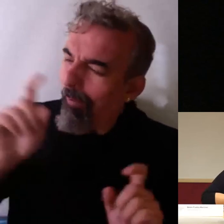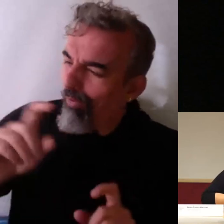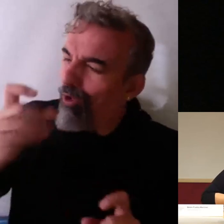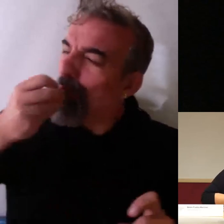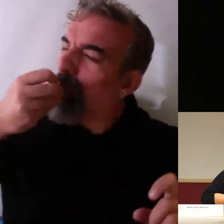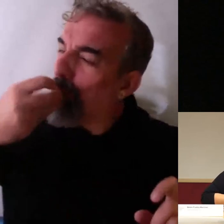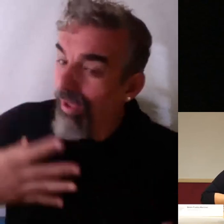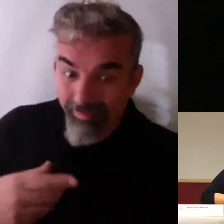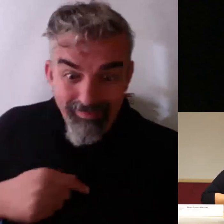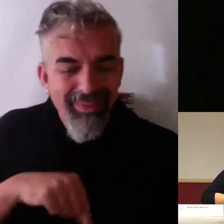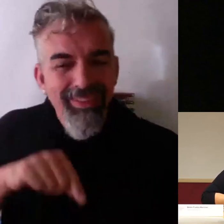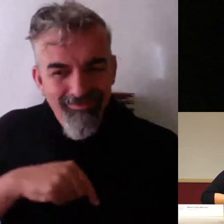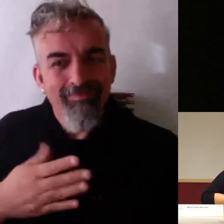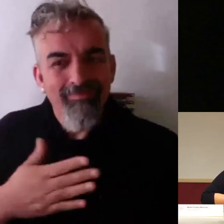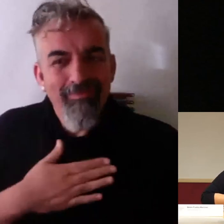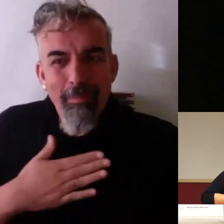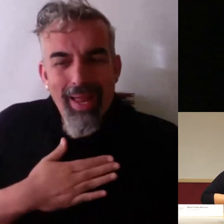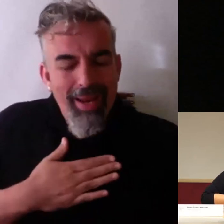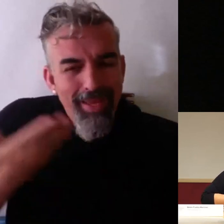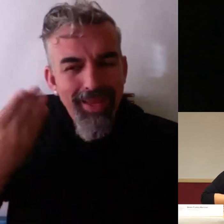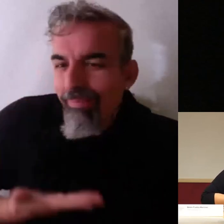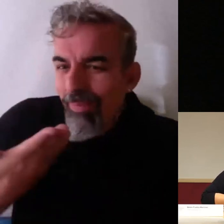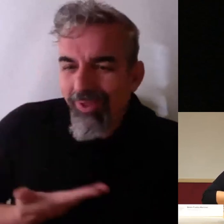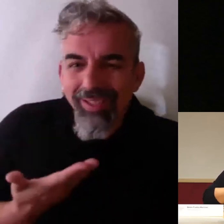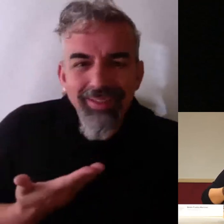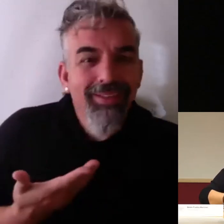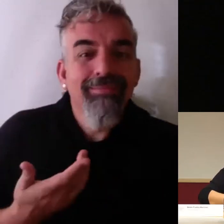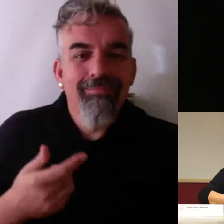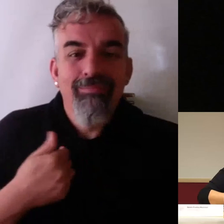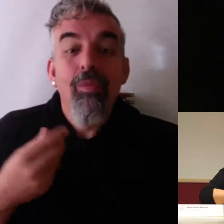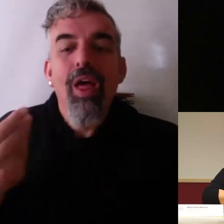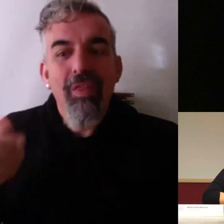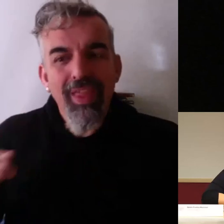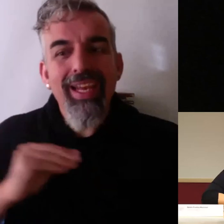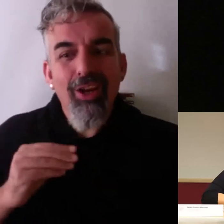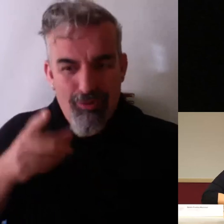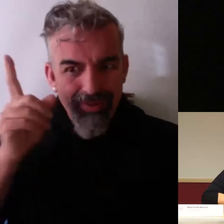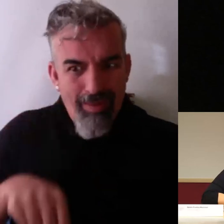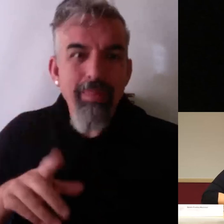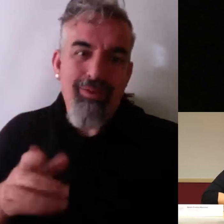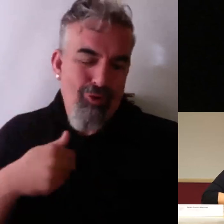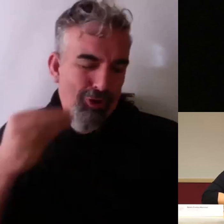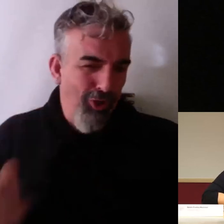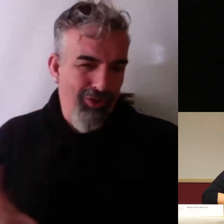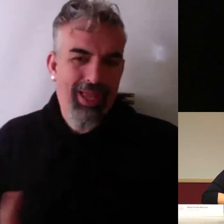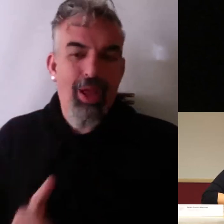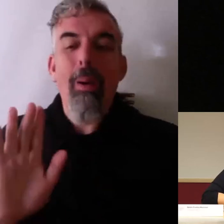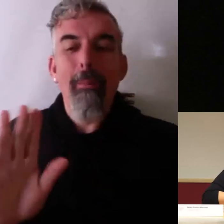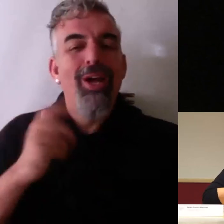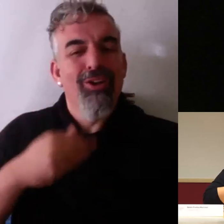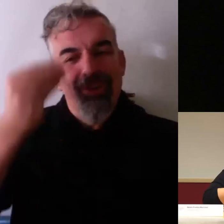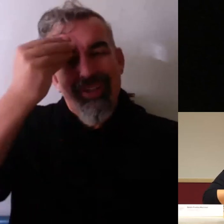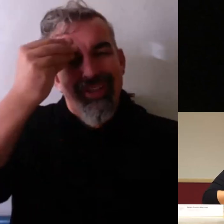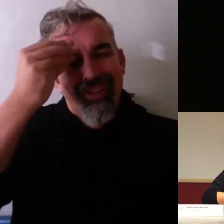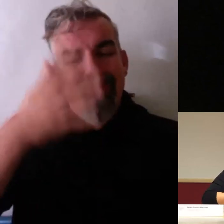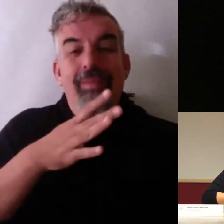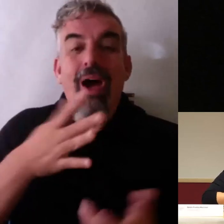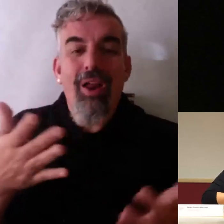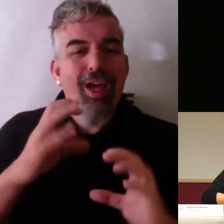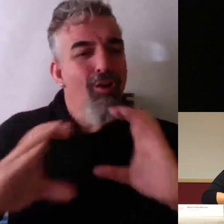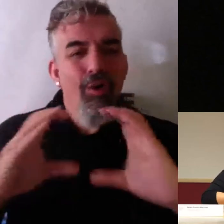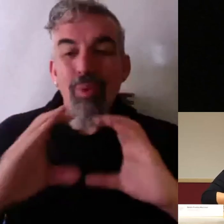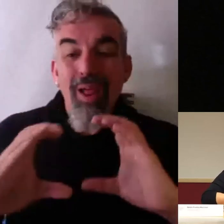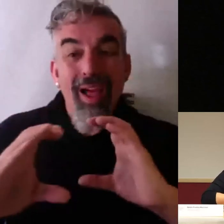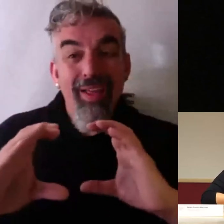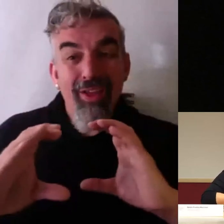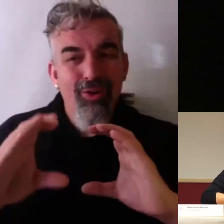ese es mi incentivo que también me gusta tener dinero por supuesto no soy tonta pero sí que creo que la comunicación